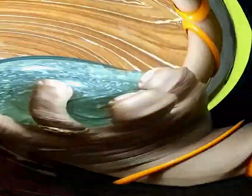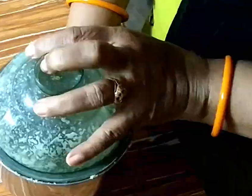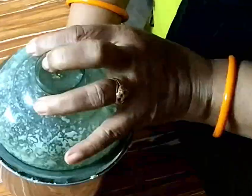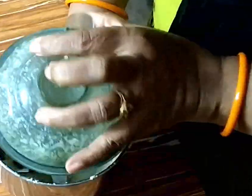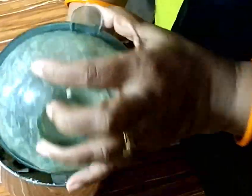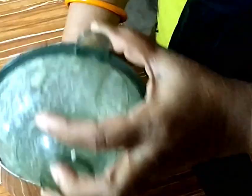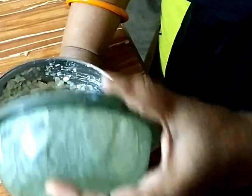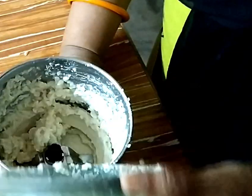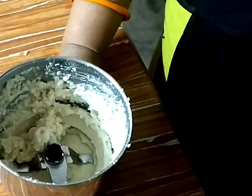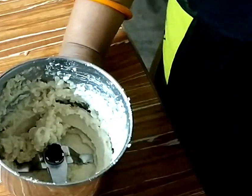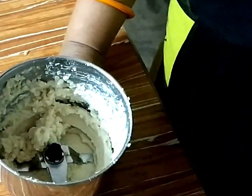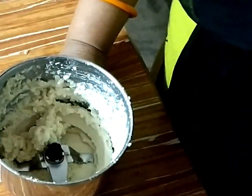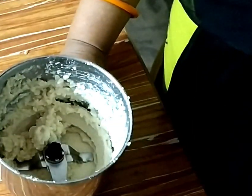और अदल पिस चुकी है